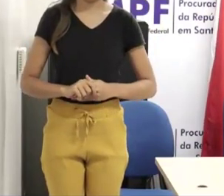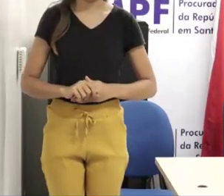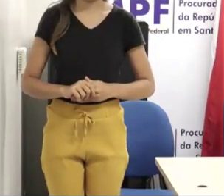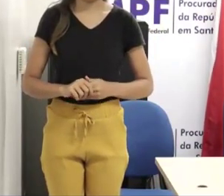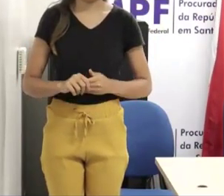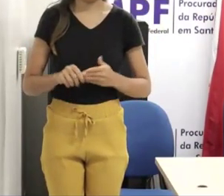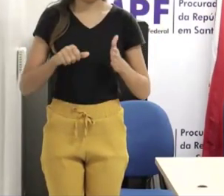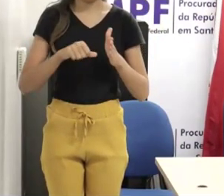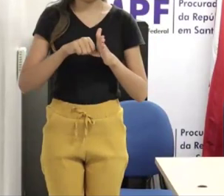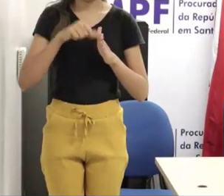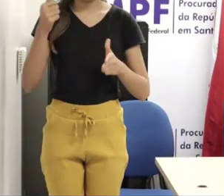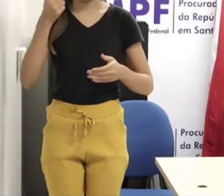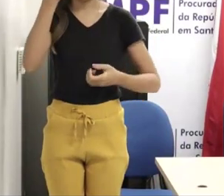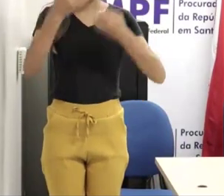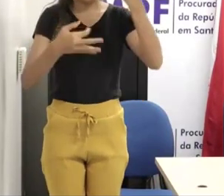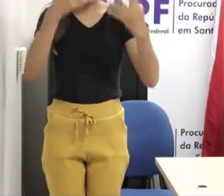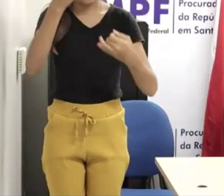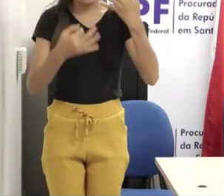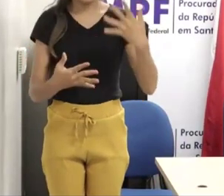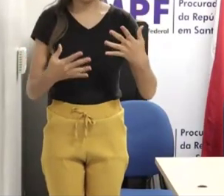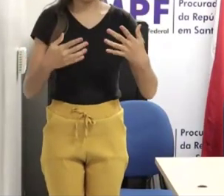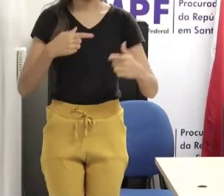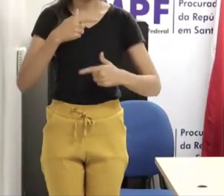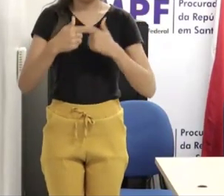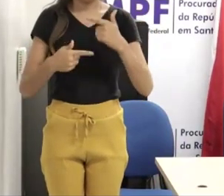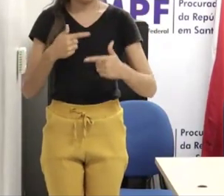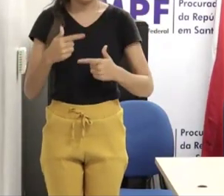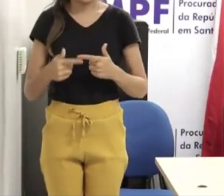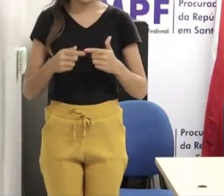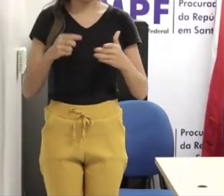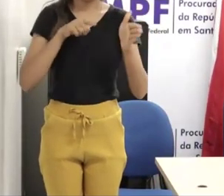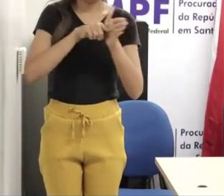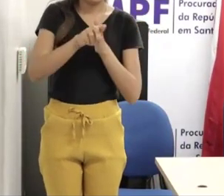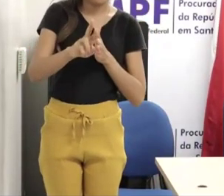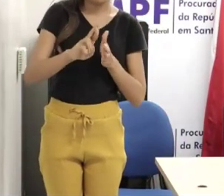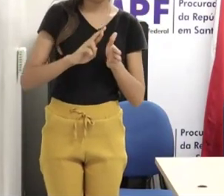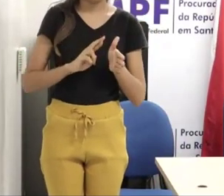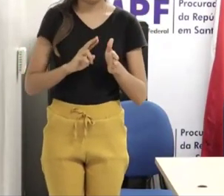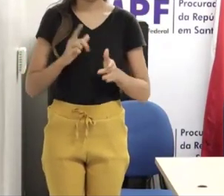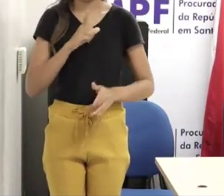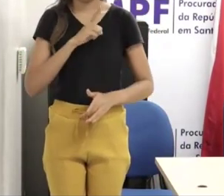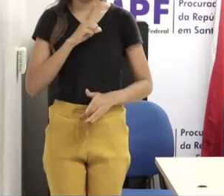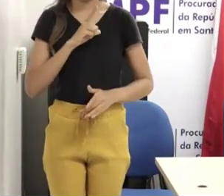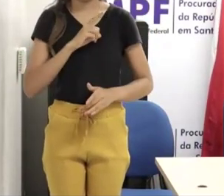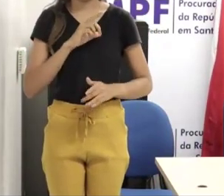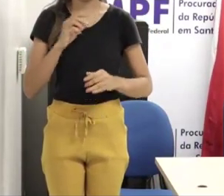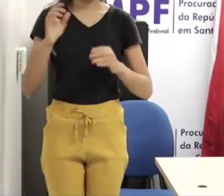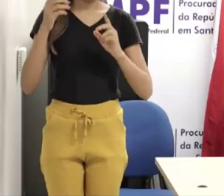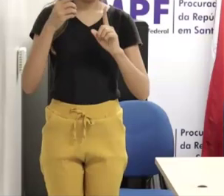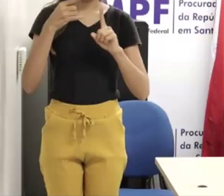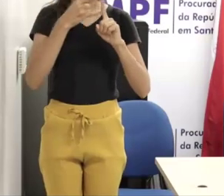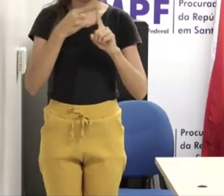no ambiente online, através do chat, e aqui na plateia, quem quiser, gente também pode direcionar o